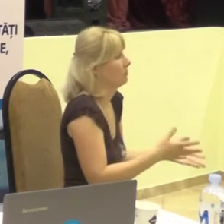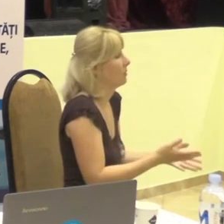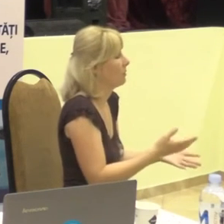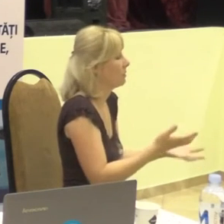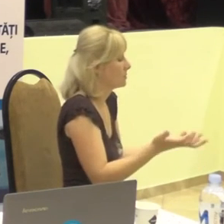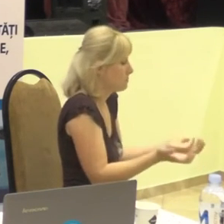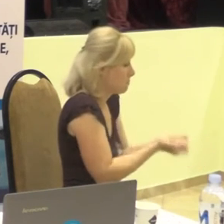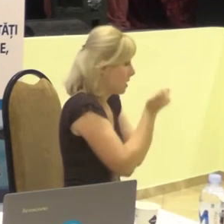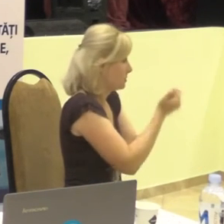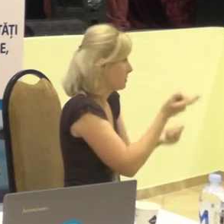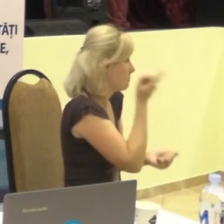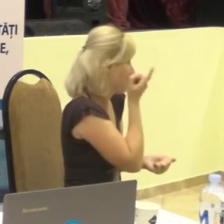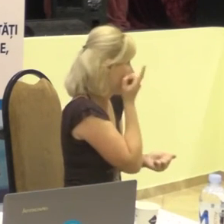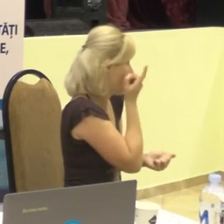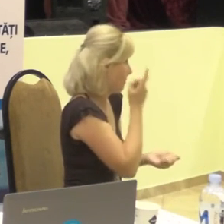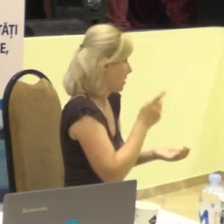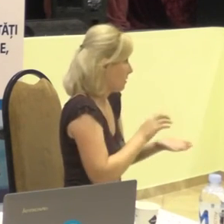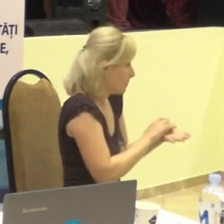telefonul,